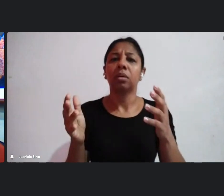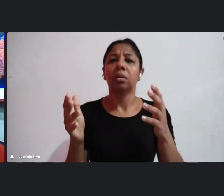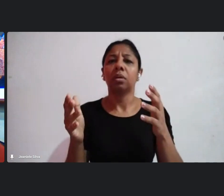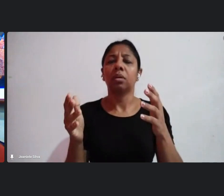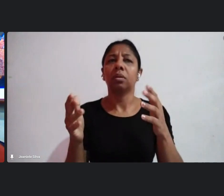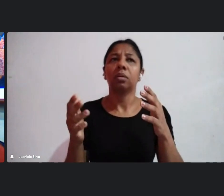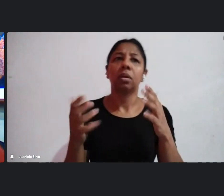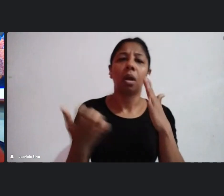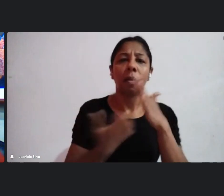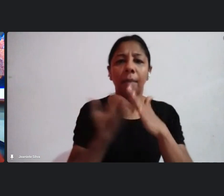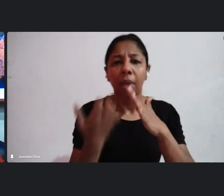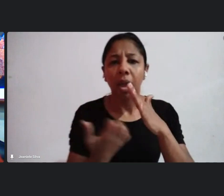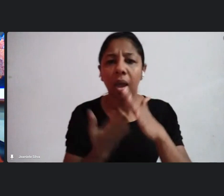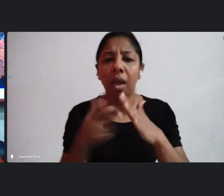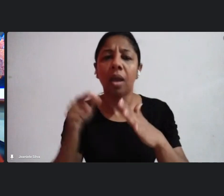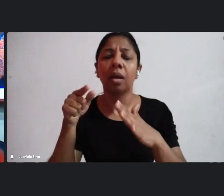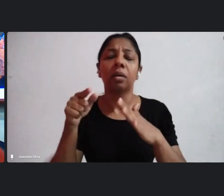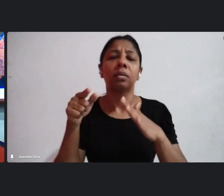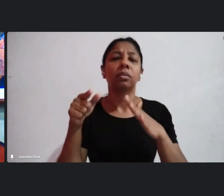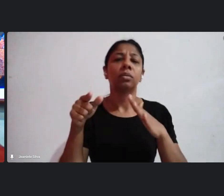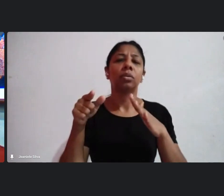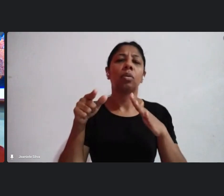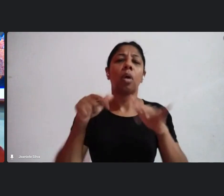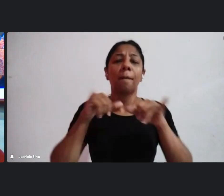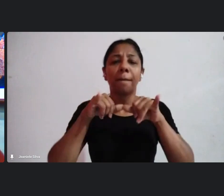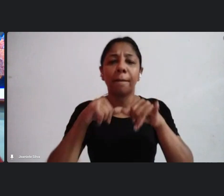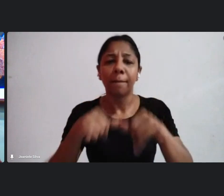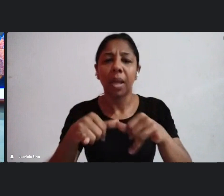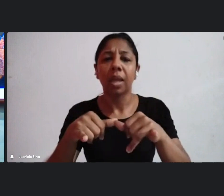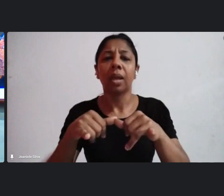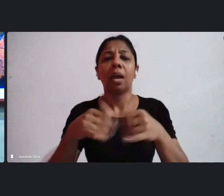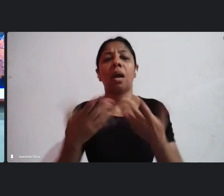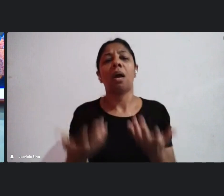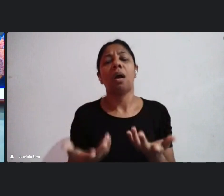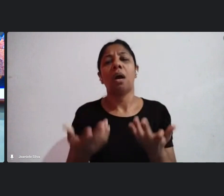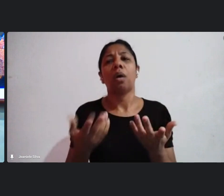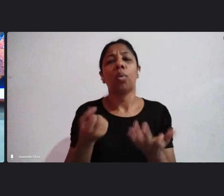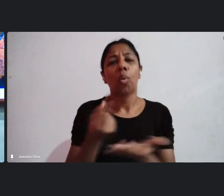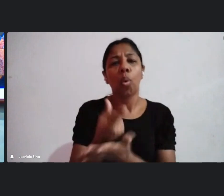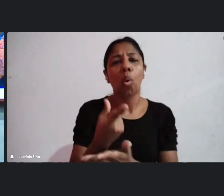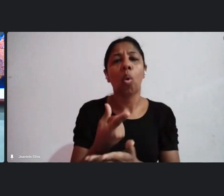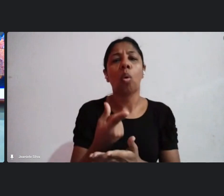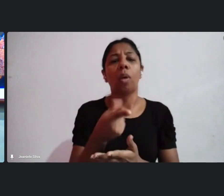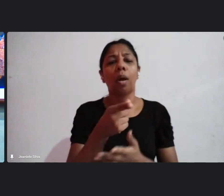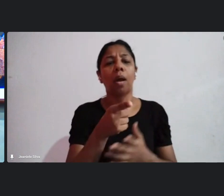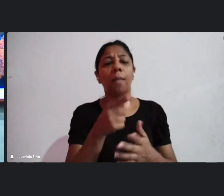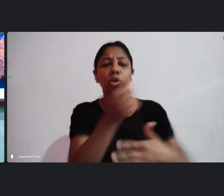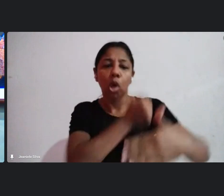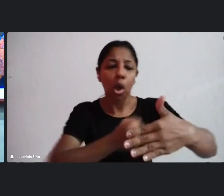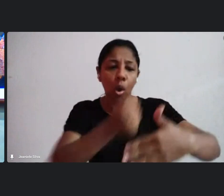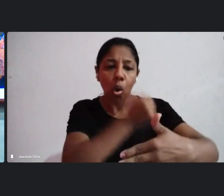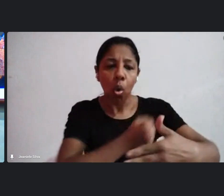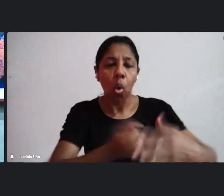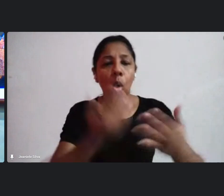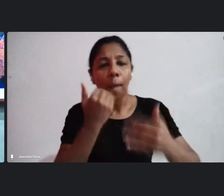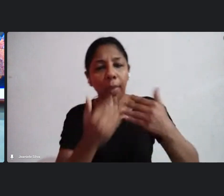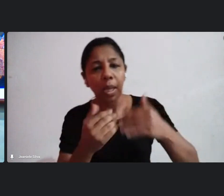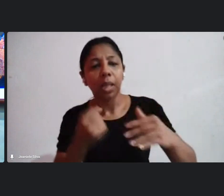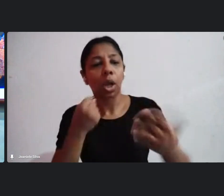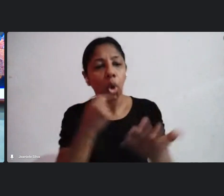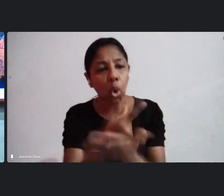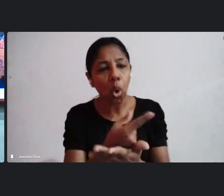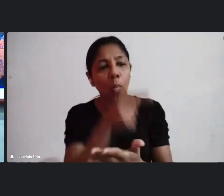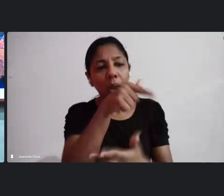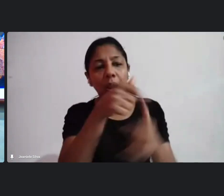comprar alimentação de quem faz comida nas rocas então quem está na redinha da mesma forma e as cidades do interior